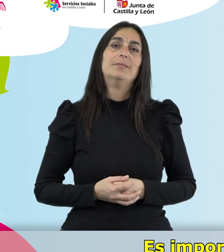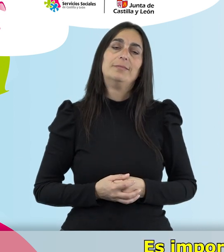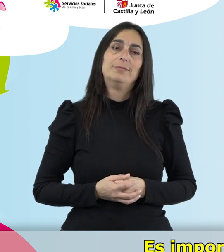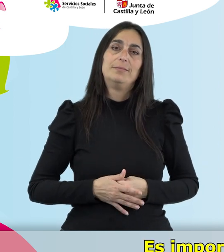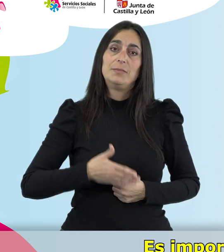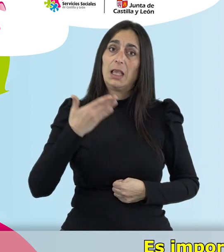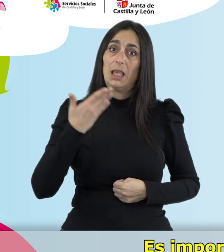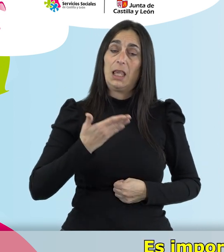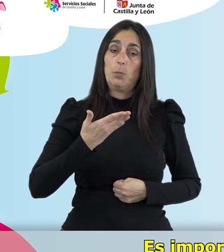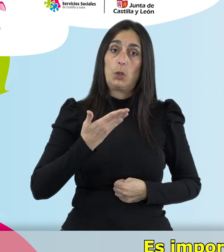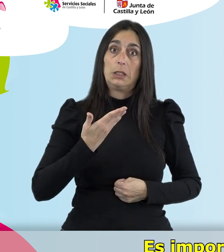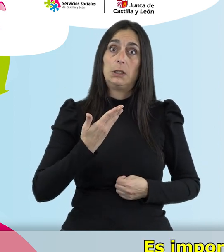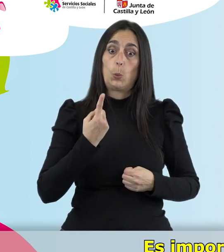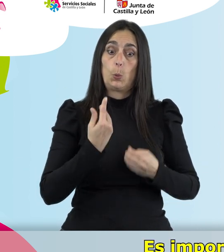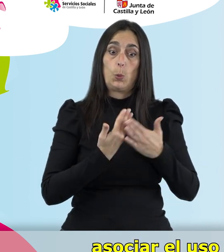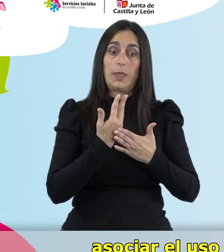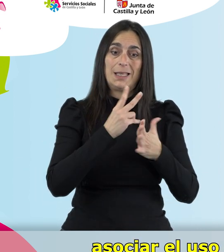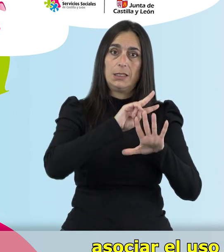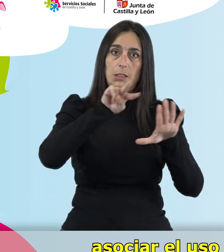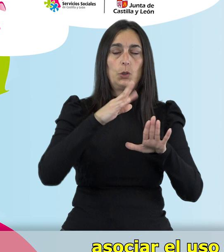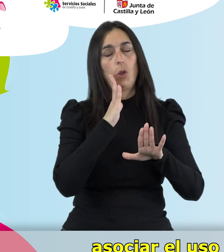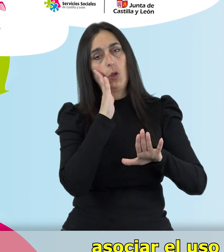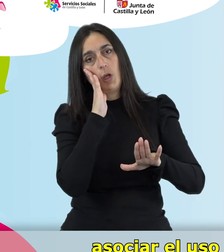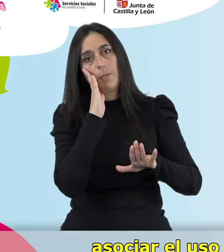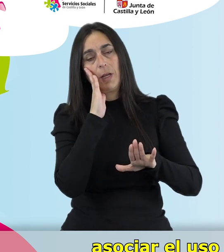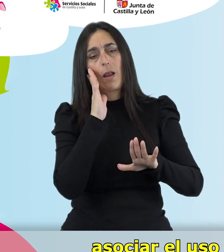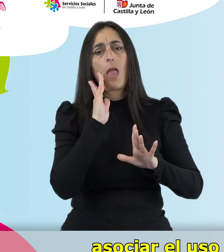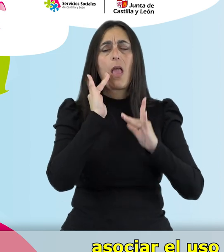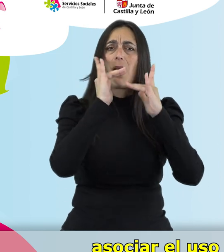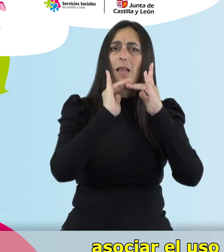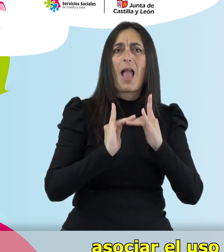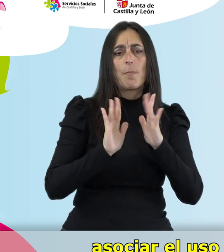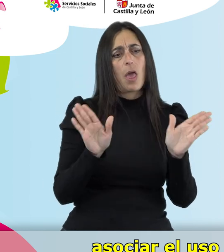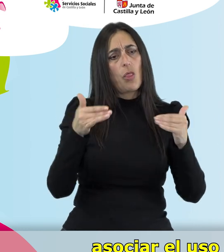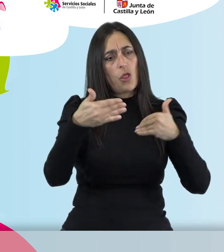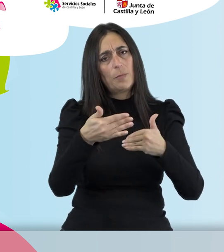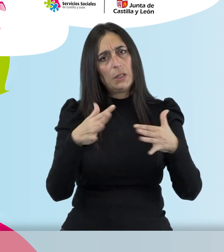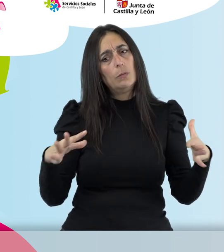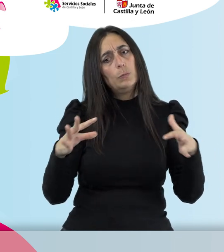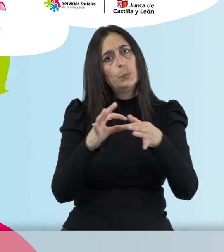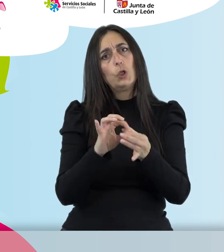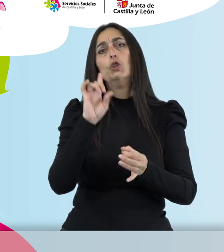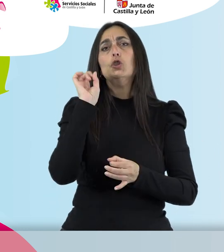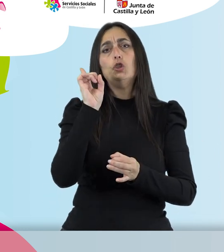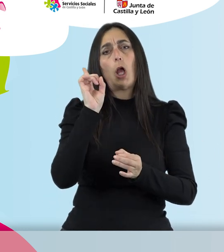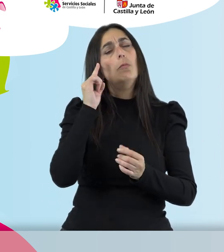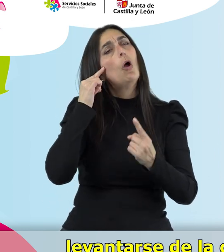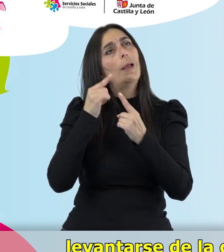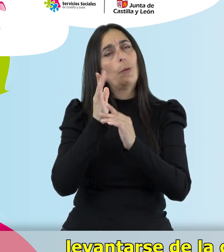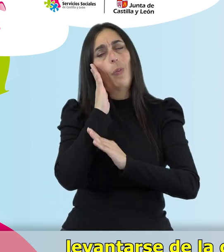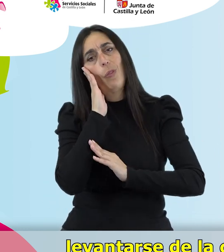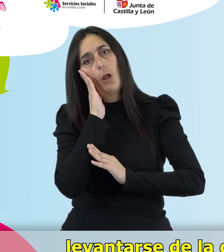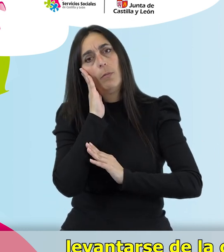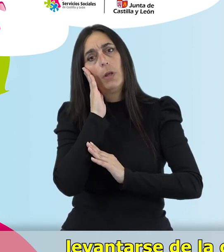Es importante dormir siete horas al día, asociar el uso de la cama y del dormitorio solo con la actividad de dormir,